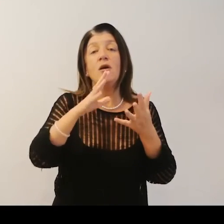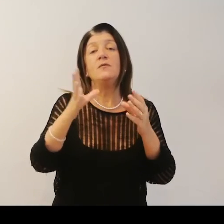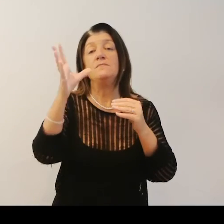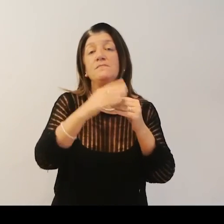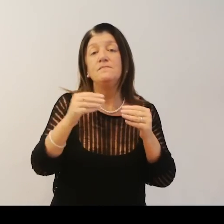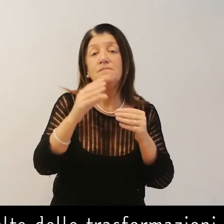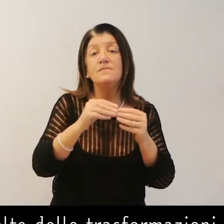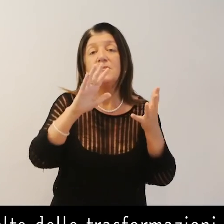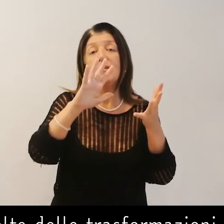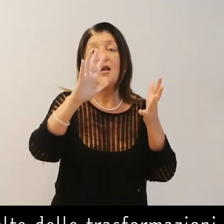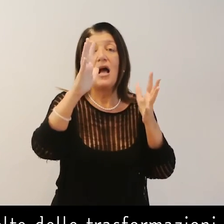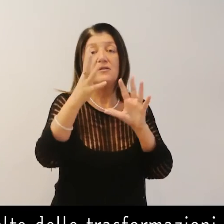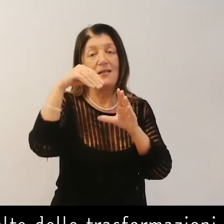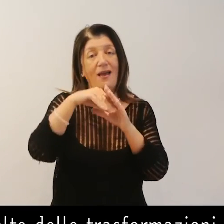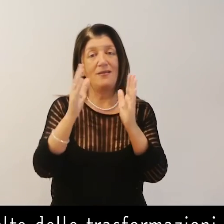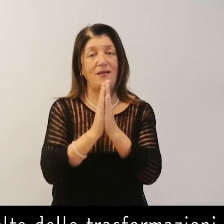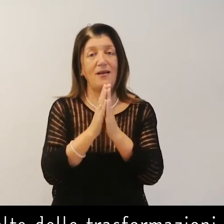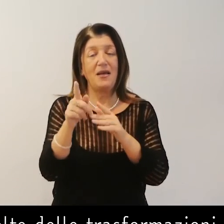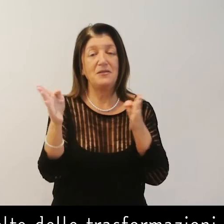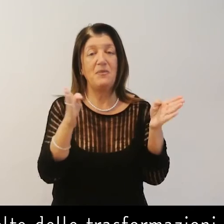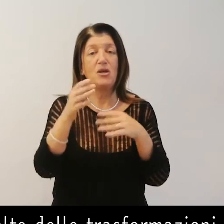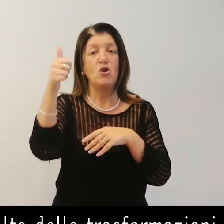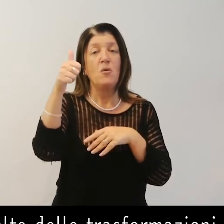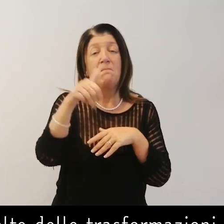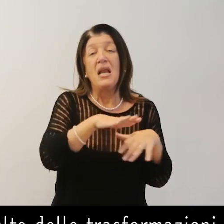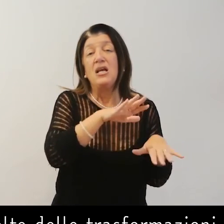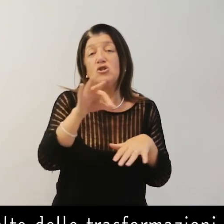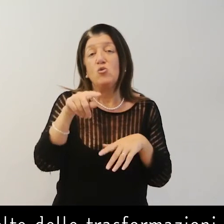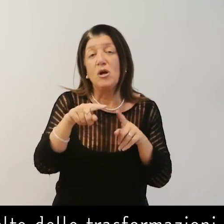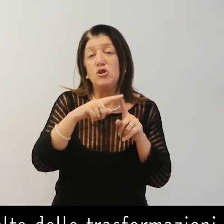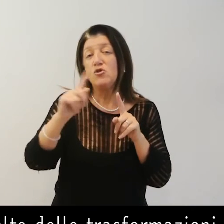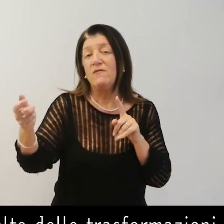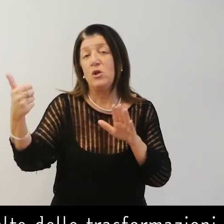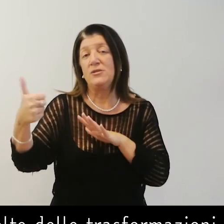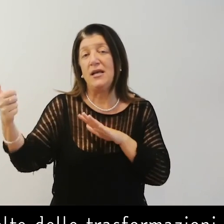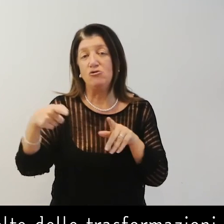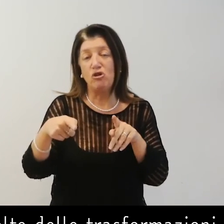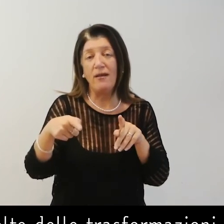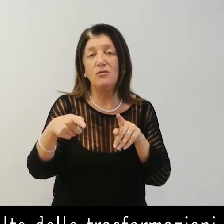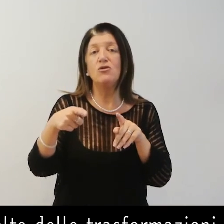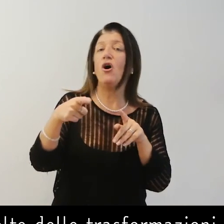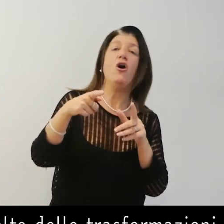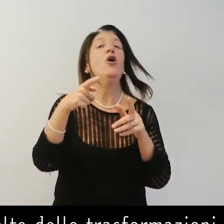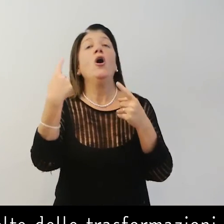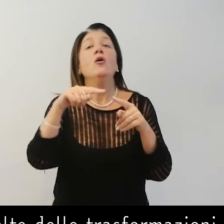molte delle trasformazioni e delle opere poste nella basilica fra la metà del cinquecento e tutto il